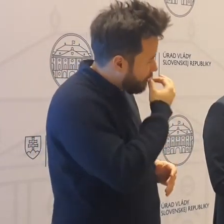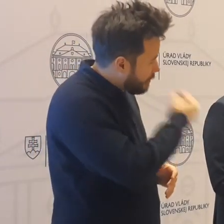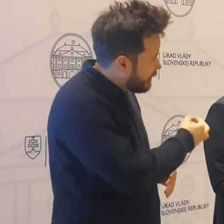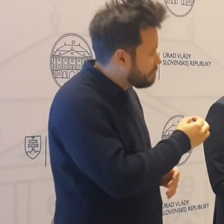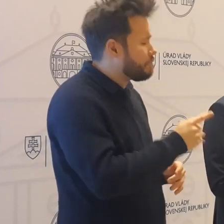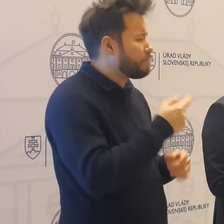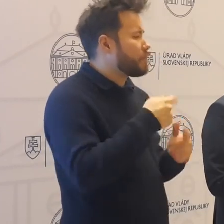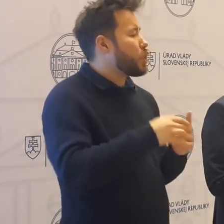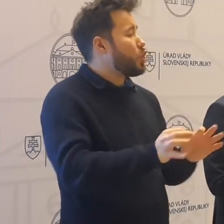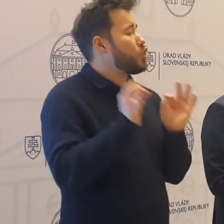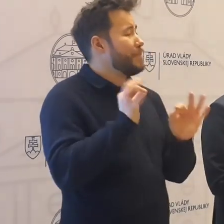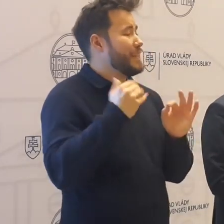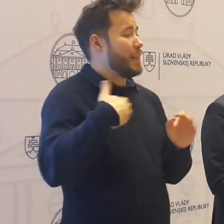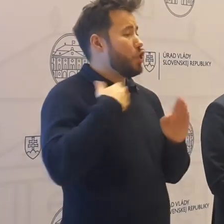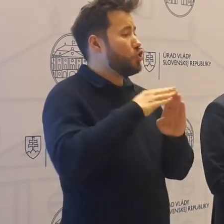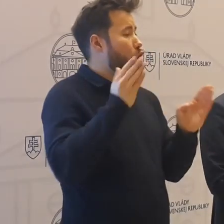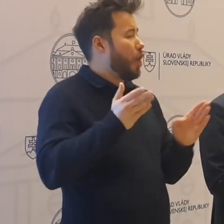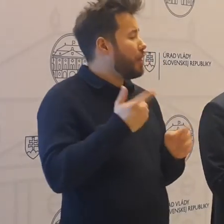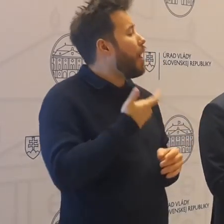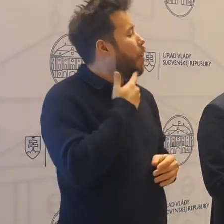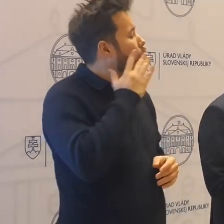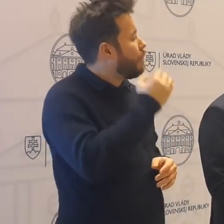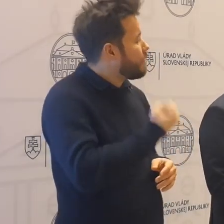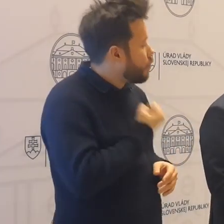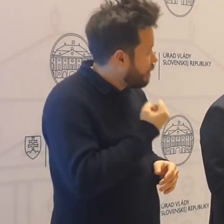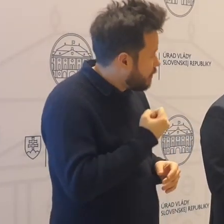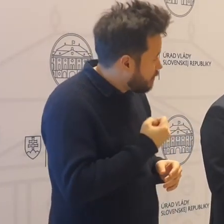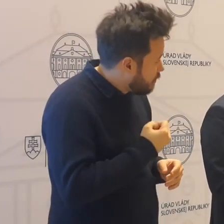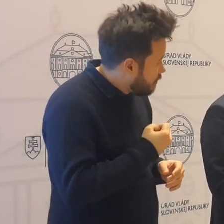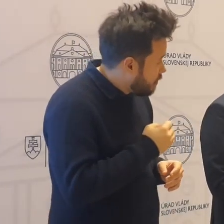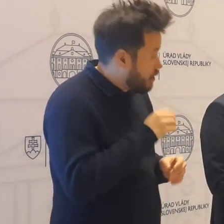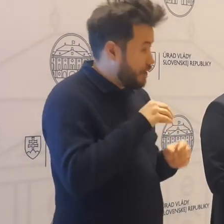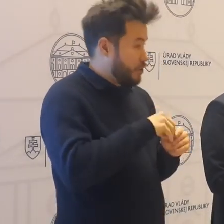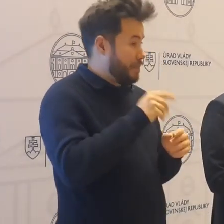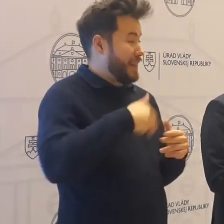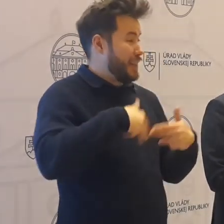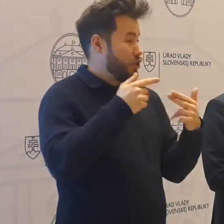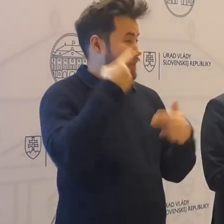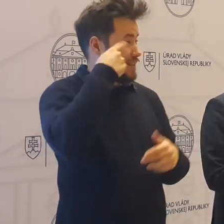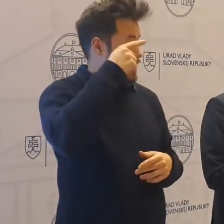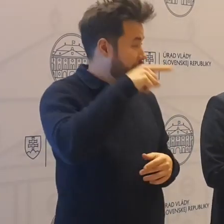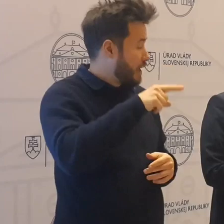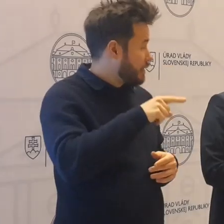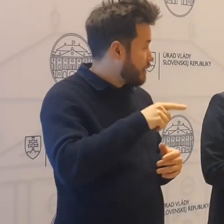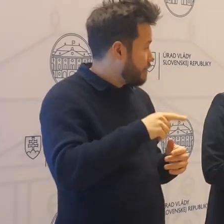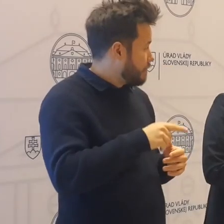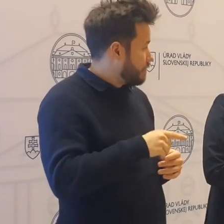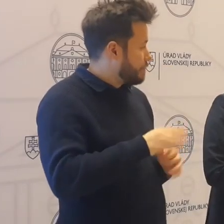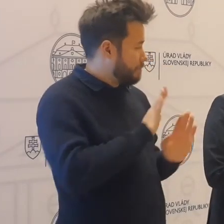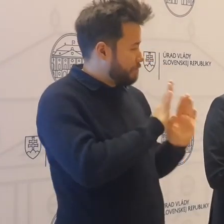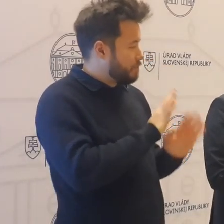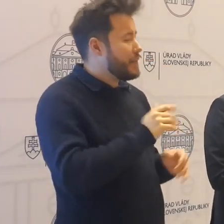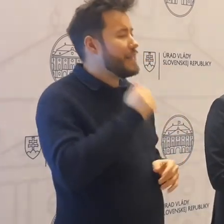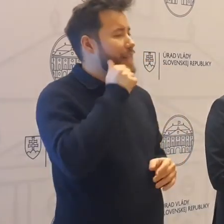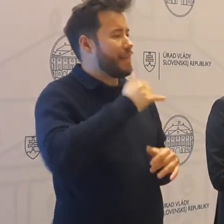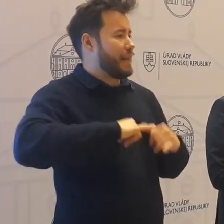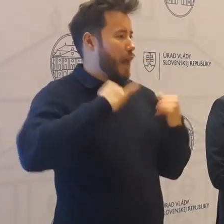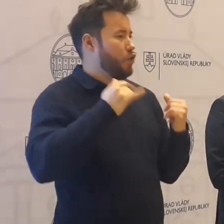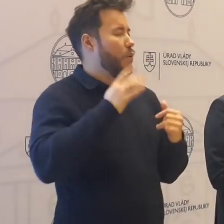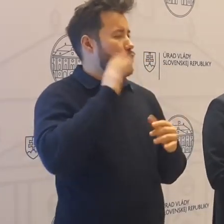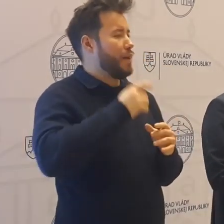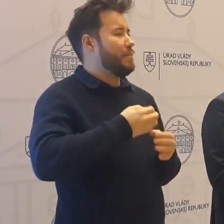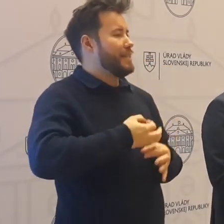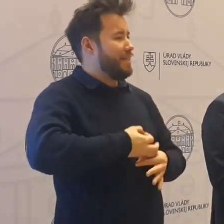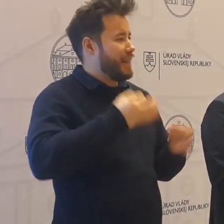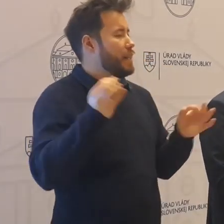speciálne školy, teda aké budú fungovať? Myslíte v rámci distančného vzdelávania? Zajtra ráno zverejníme, prosím vás, rozhodnutie. V tom rozhodnutí